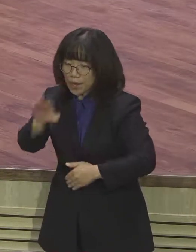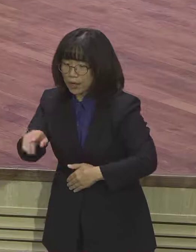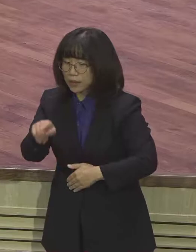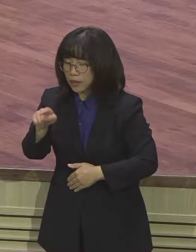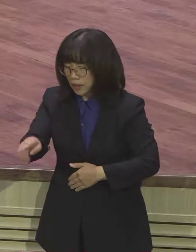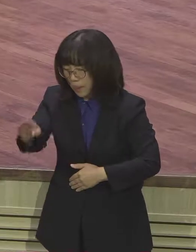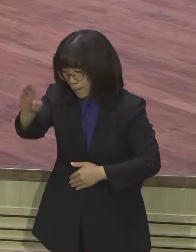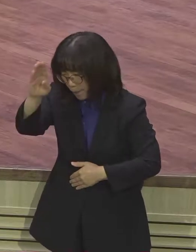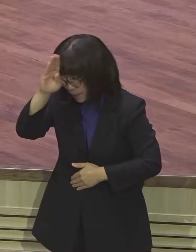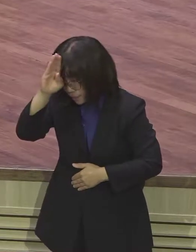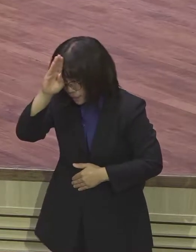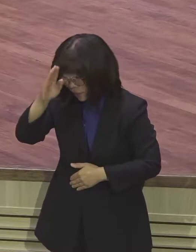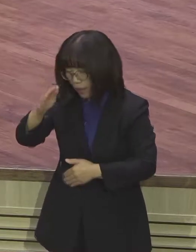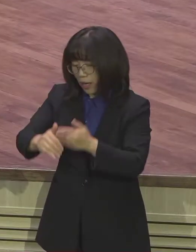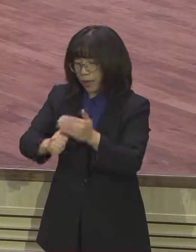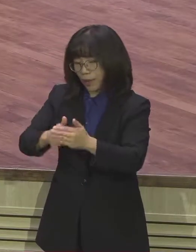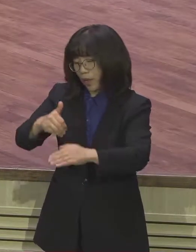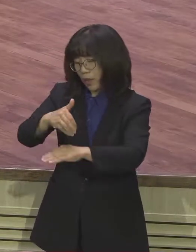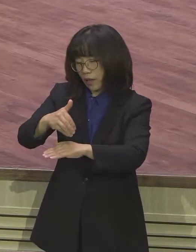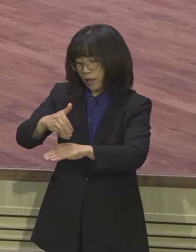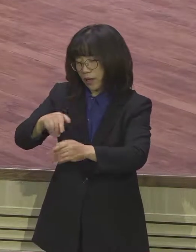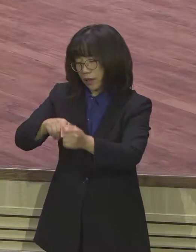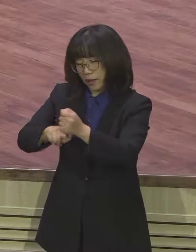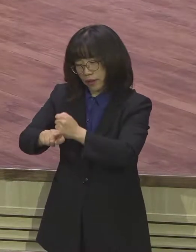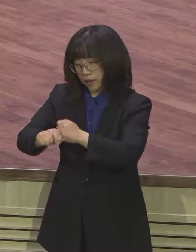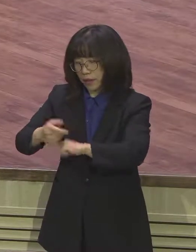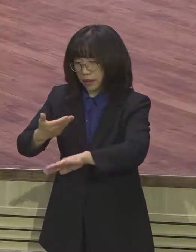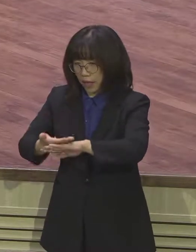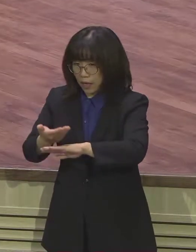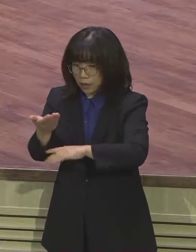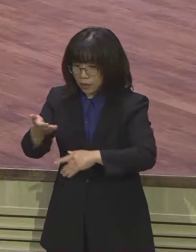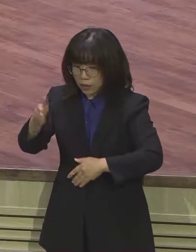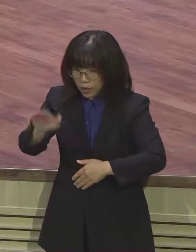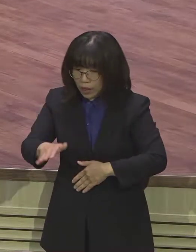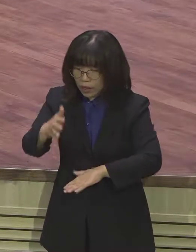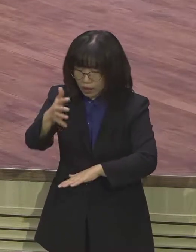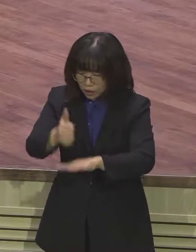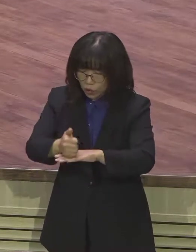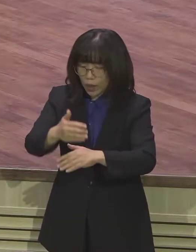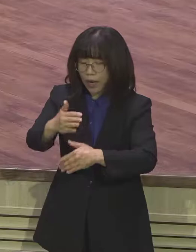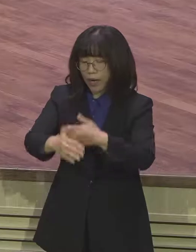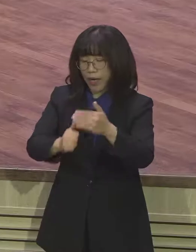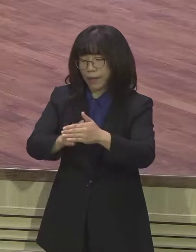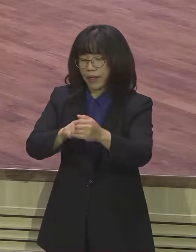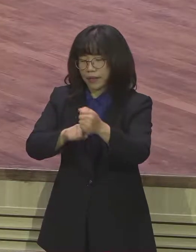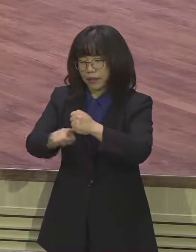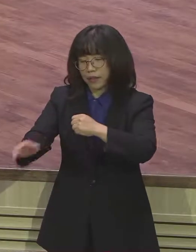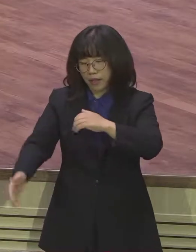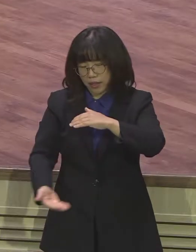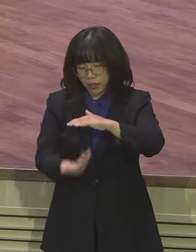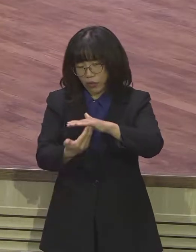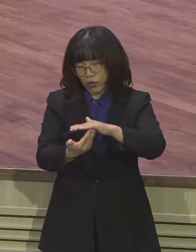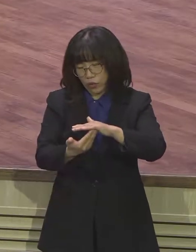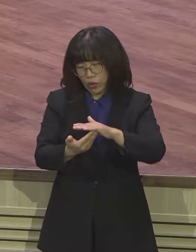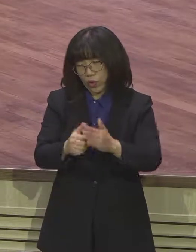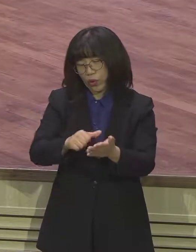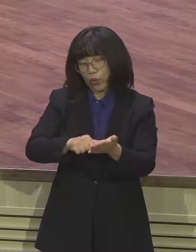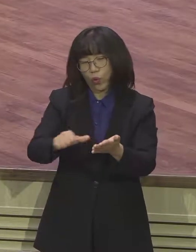하나님의 계획이 아닙니다 그러나 하나님의 계획을 이루는 도구는 되어집니다 마찬가지입니다 그렇다면